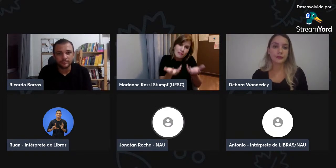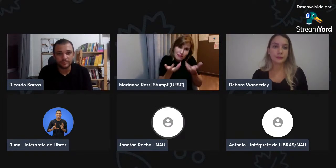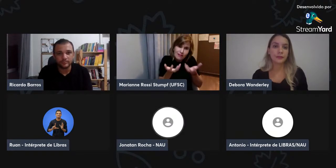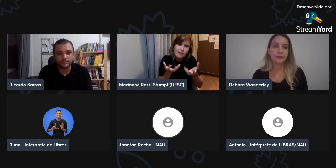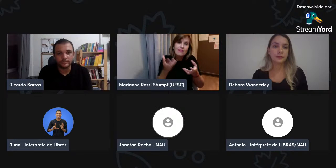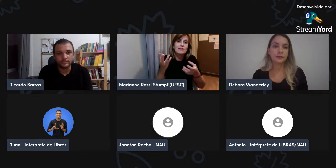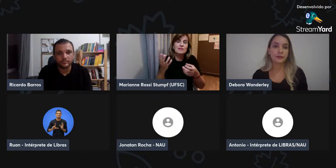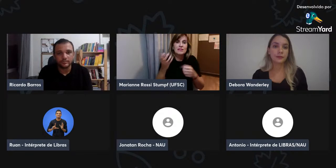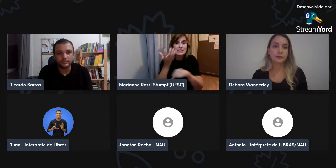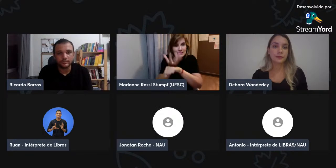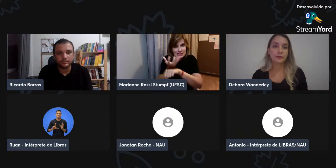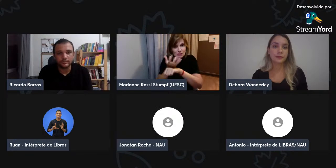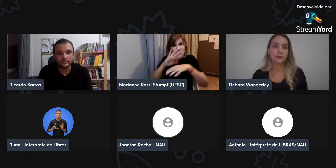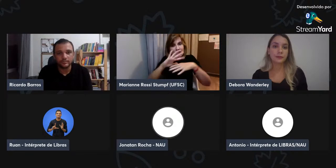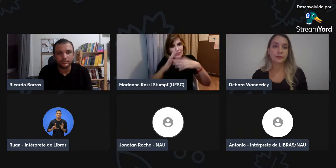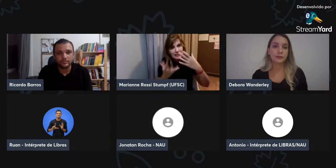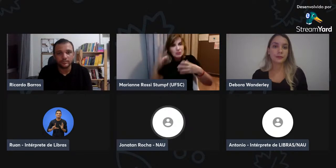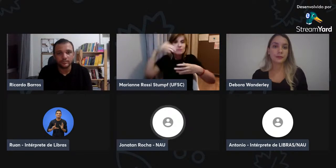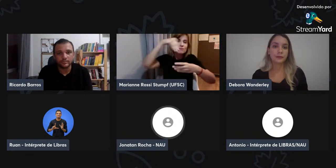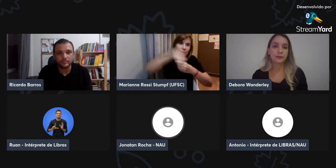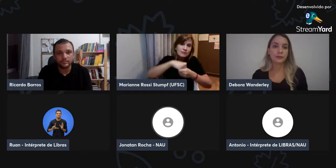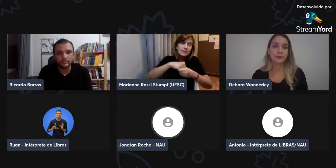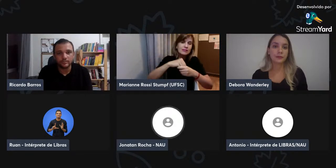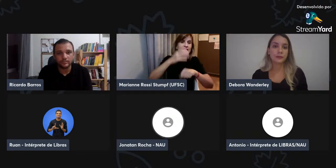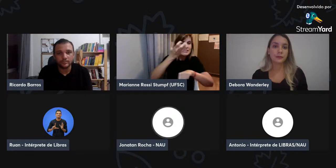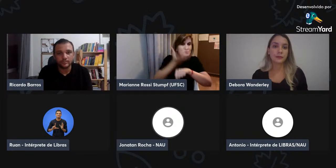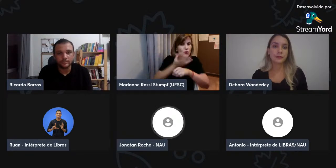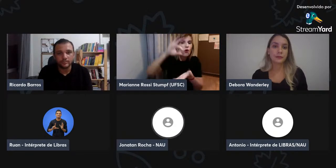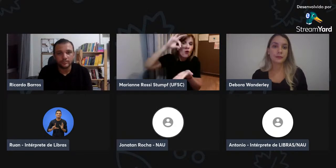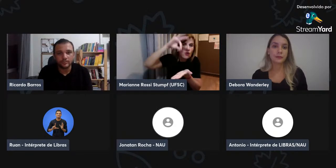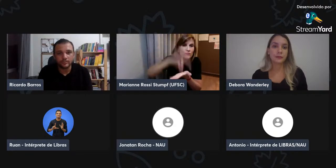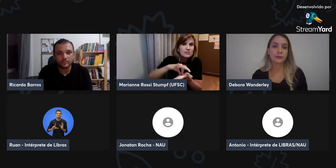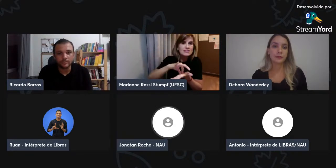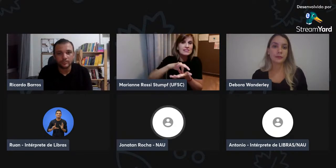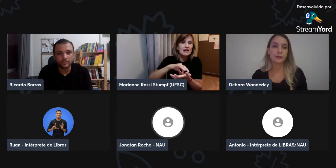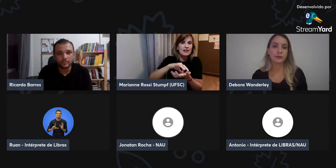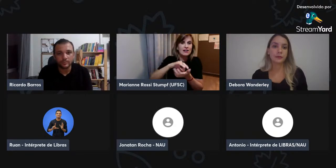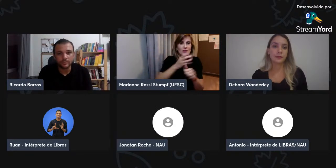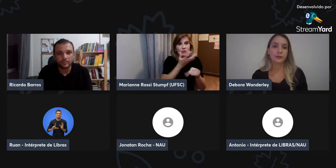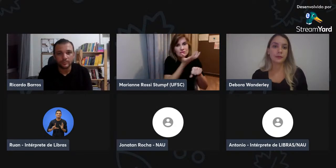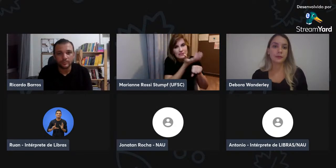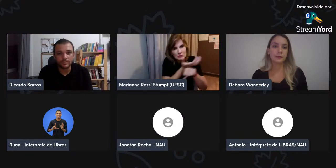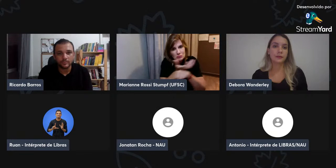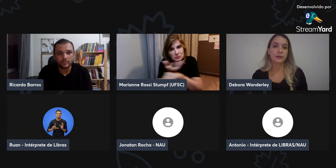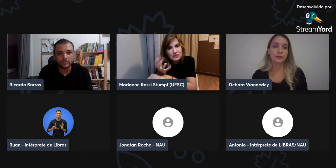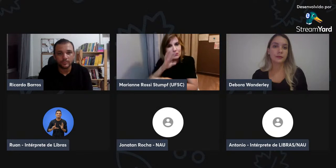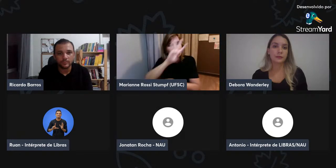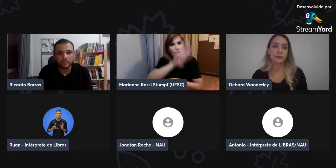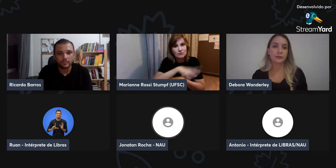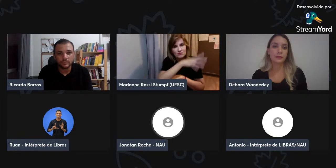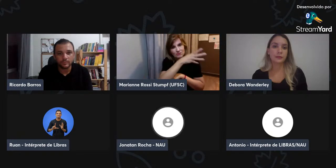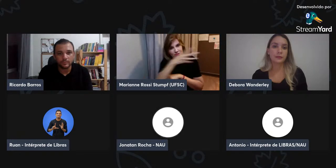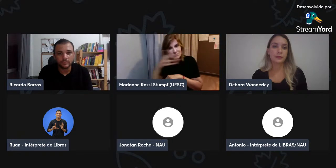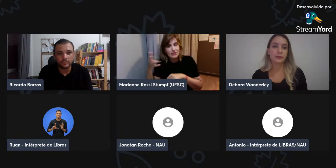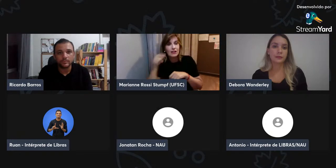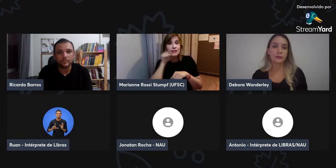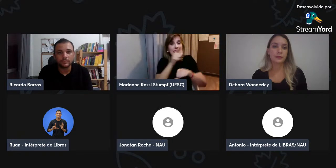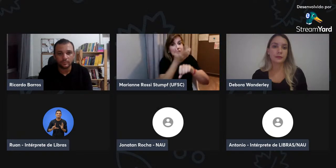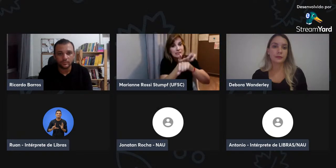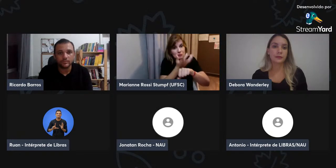pesquisadores, queremos a disciplina juntar que